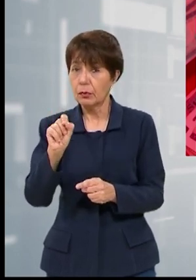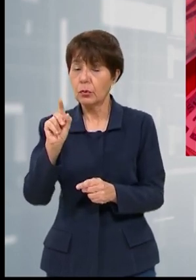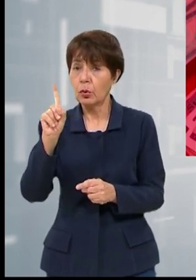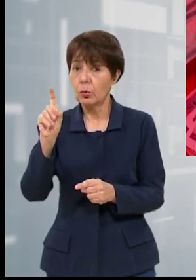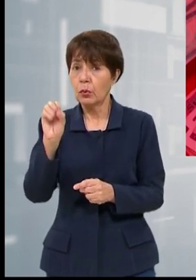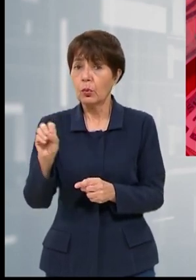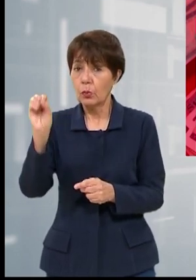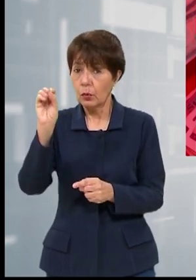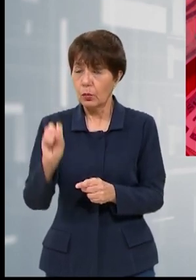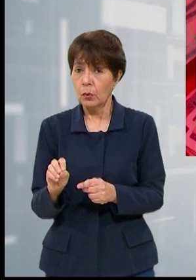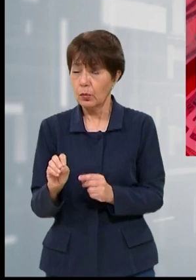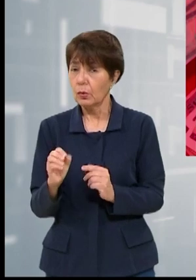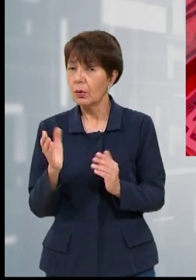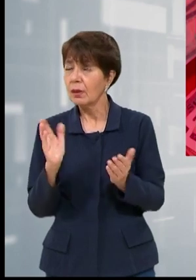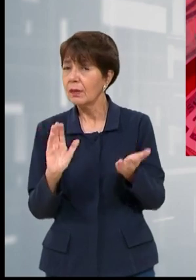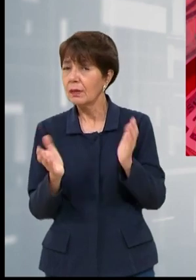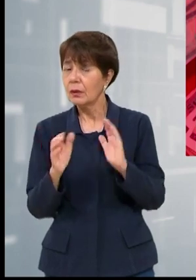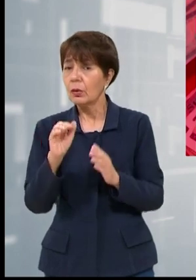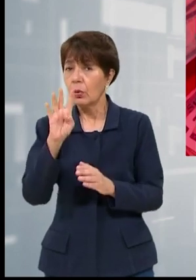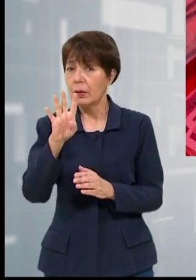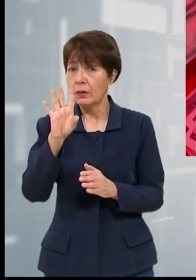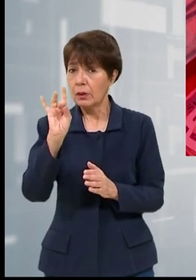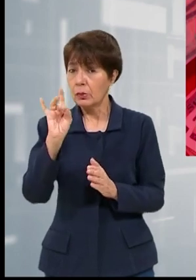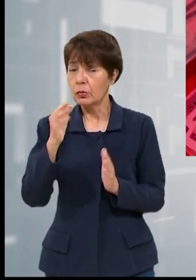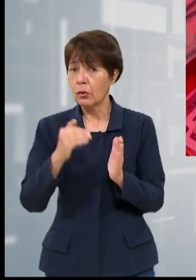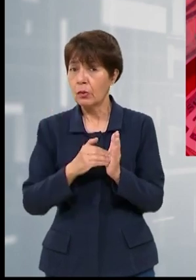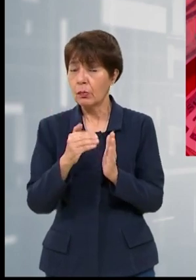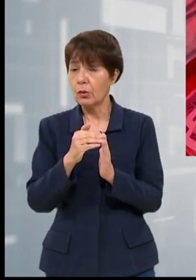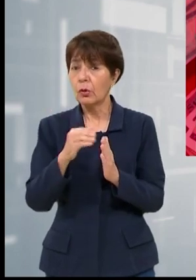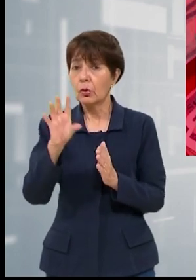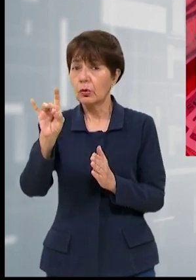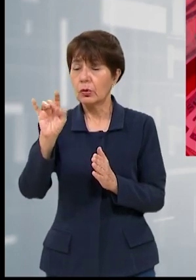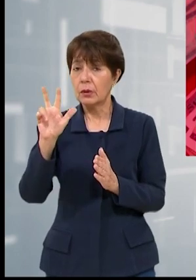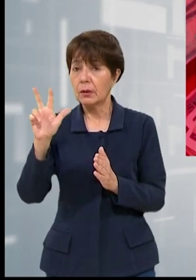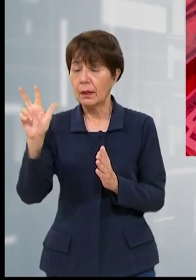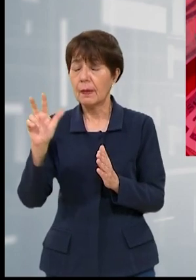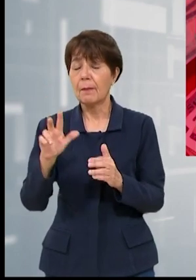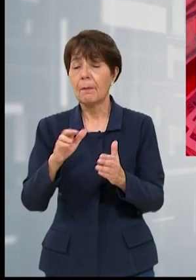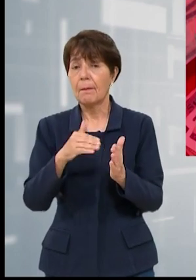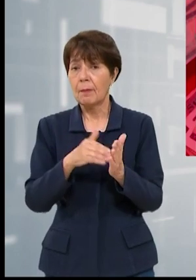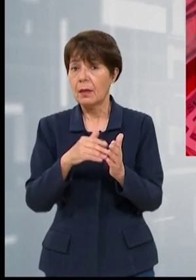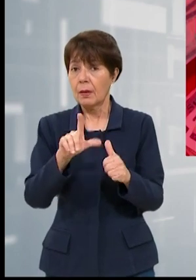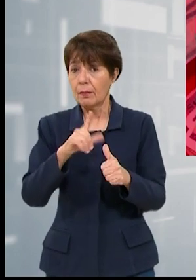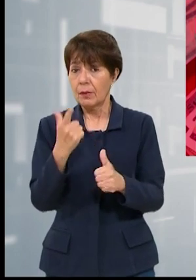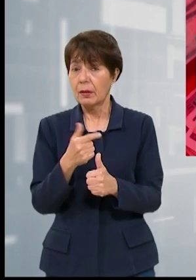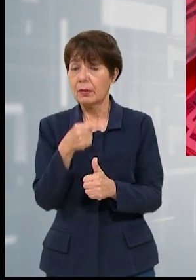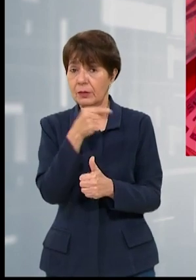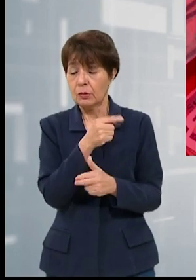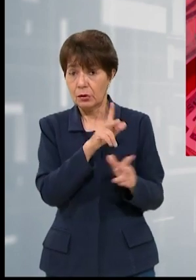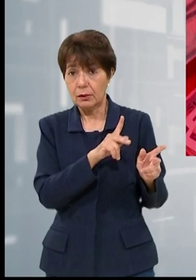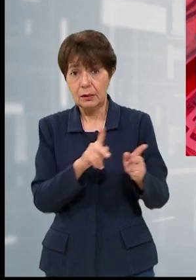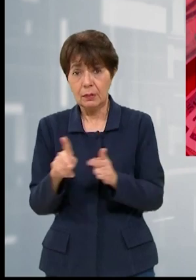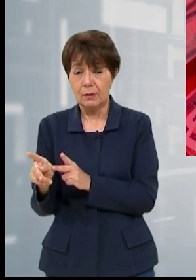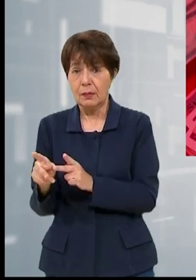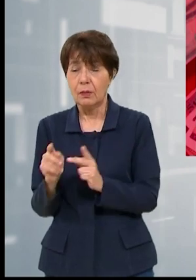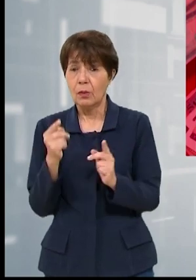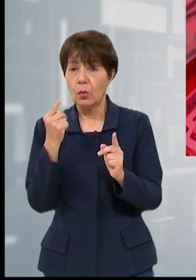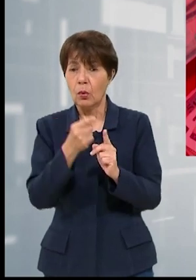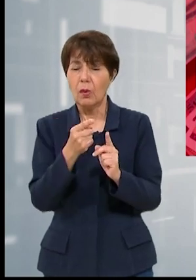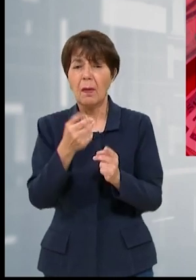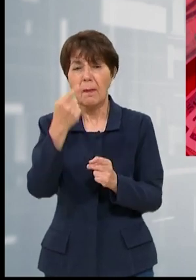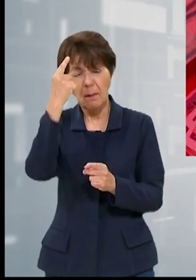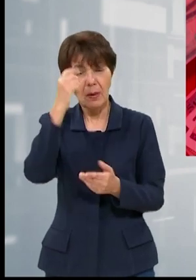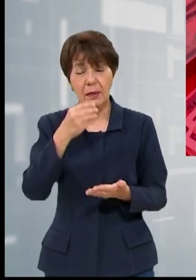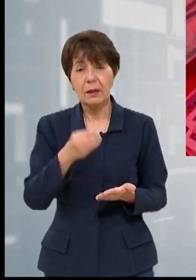% que equivale a 48.233.000.1 lempiras de este plan de inversión pública es destinado para las